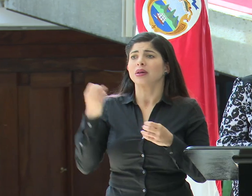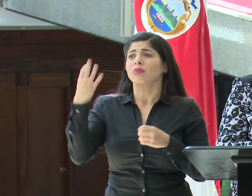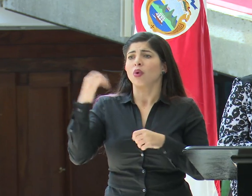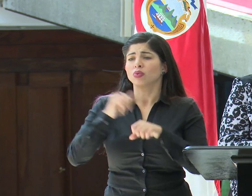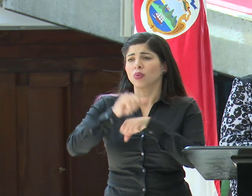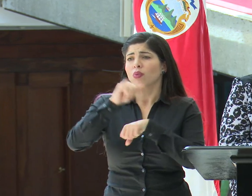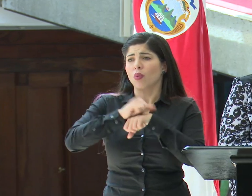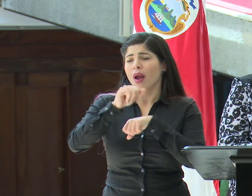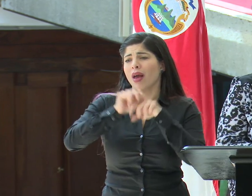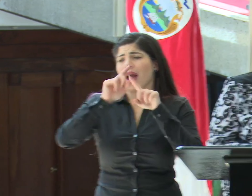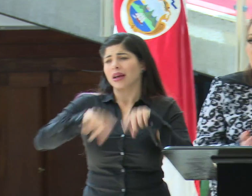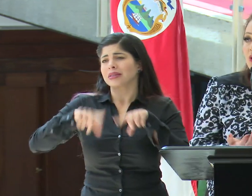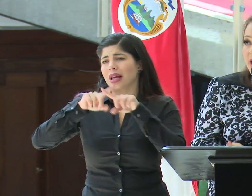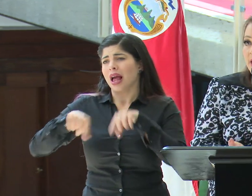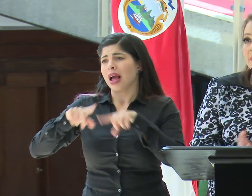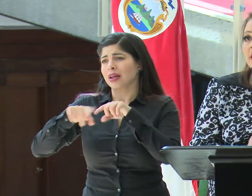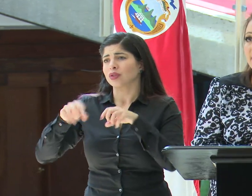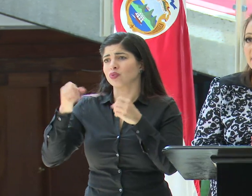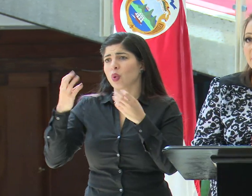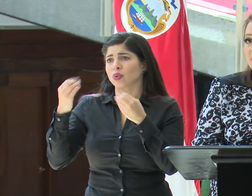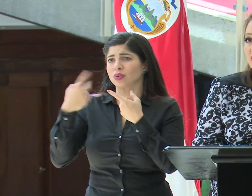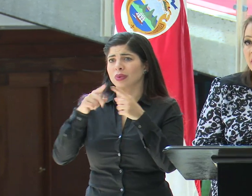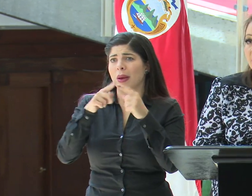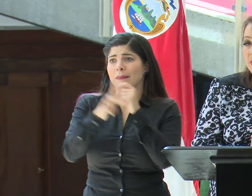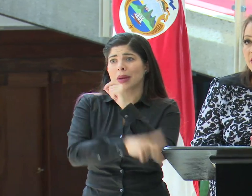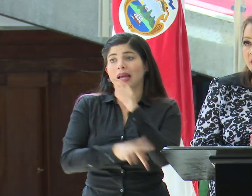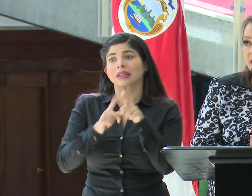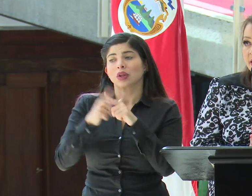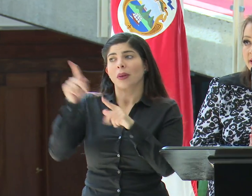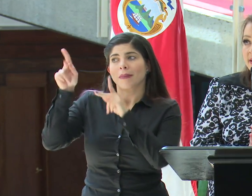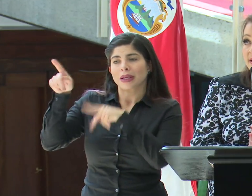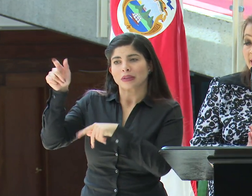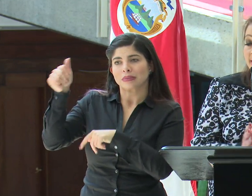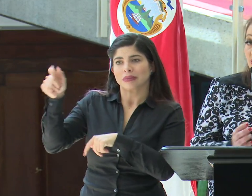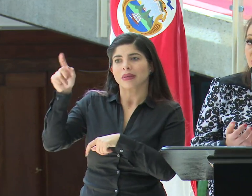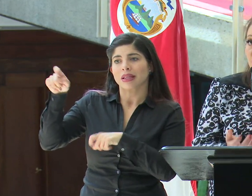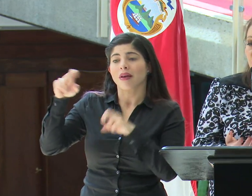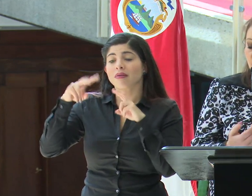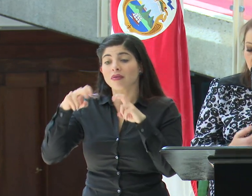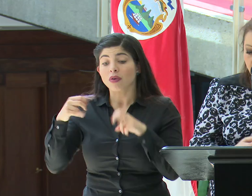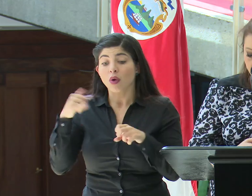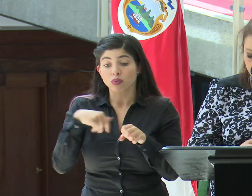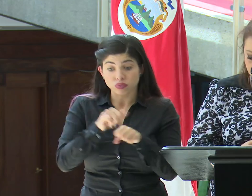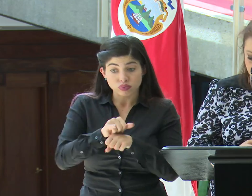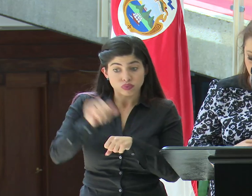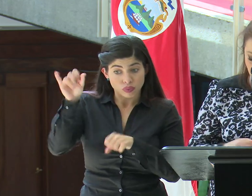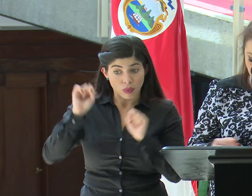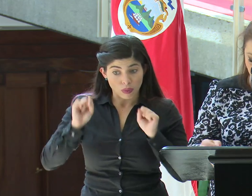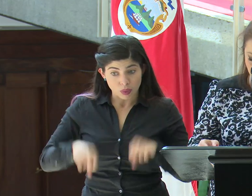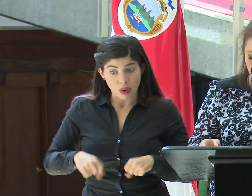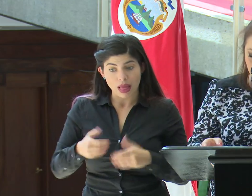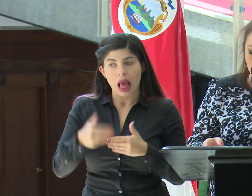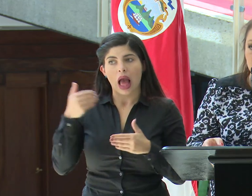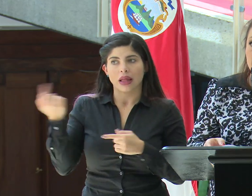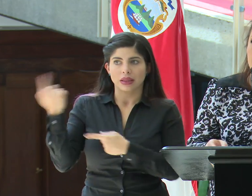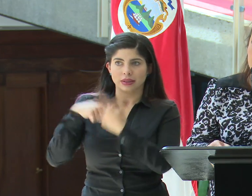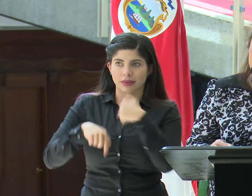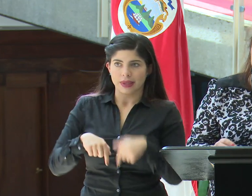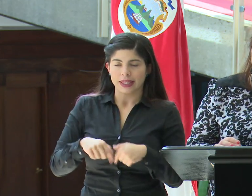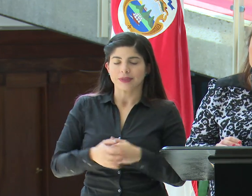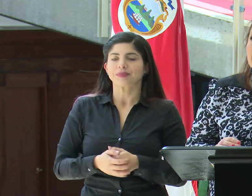diferentes países, por lo que la persona debe verificar que exista esa conexión antes de viajar.